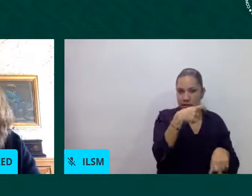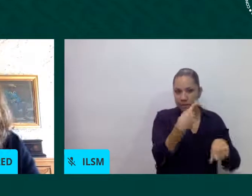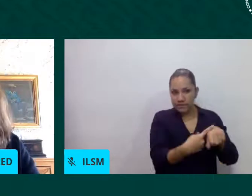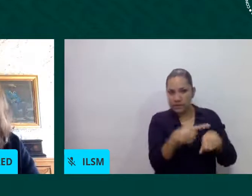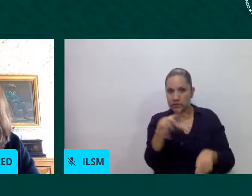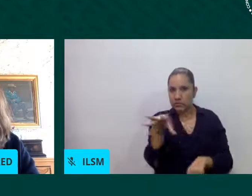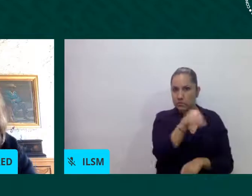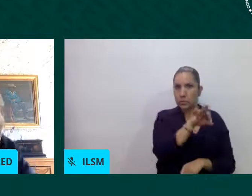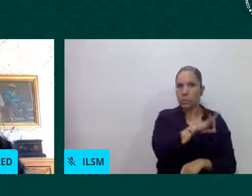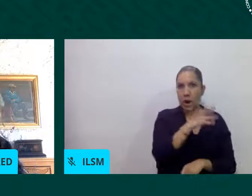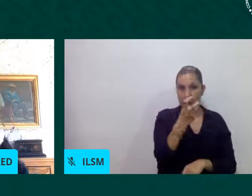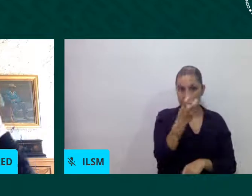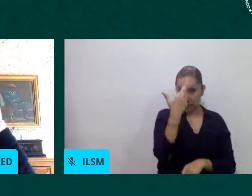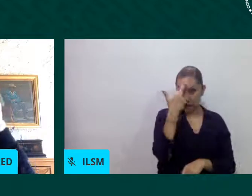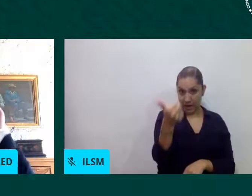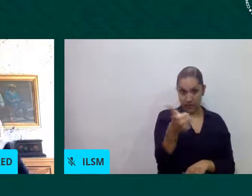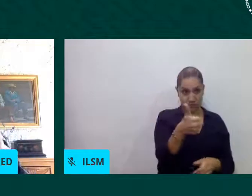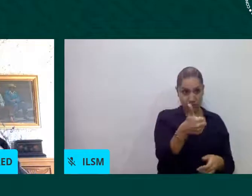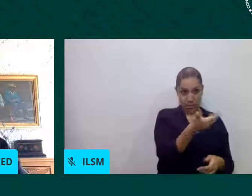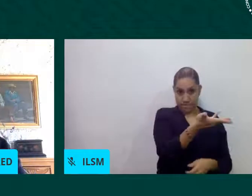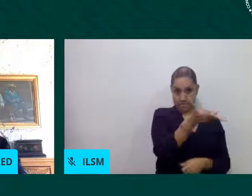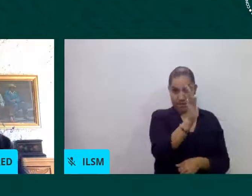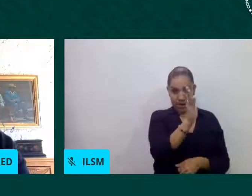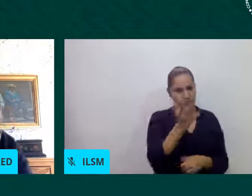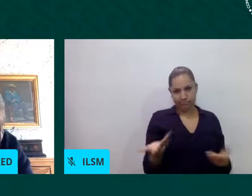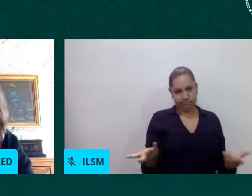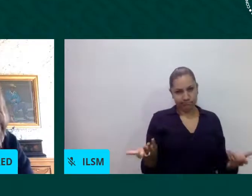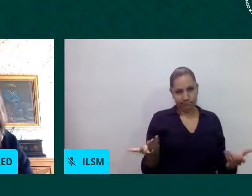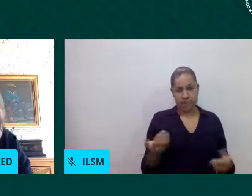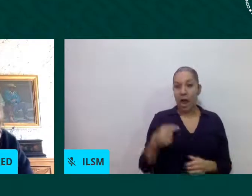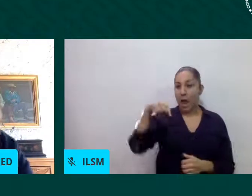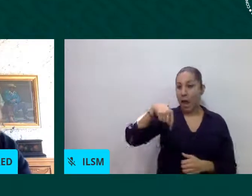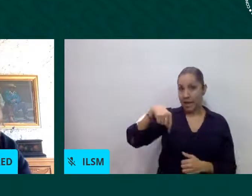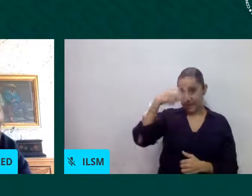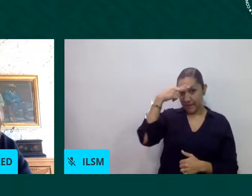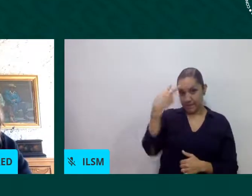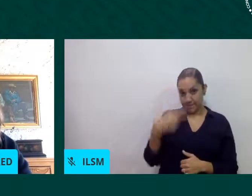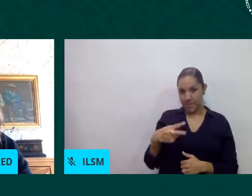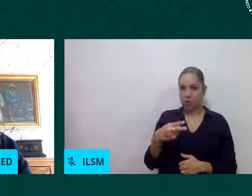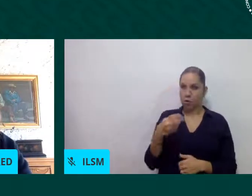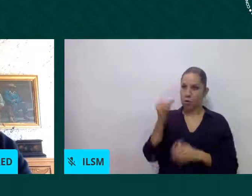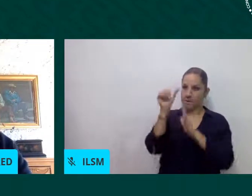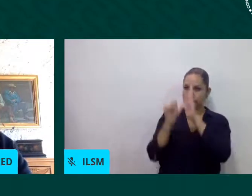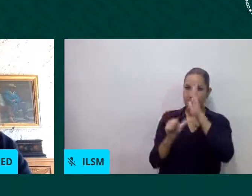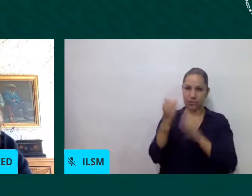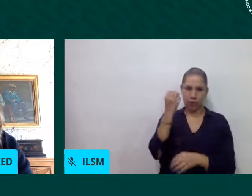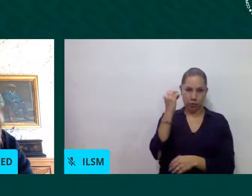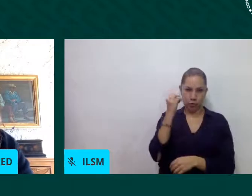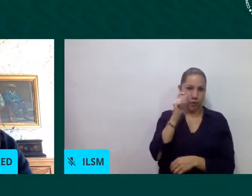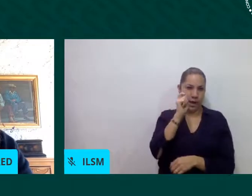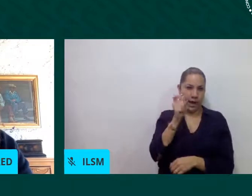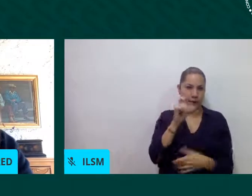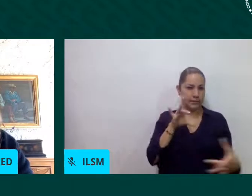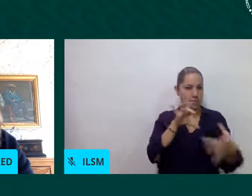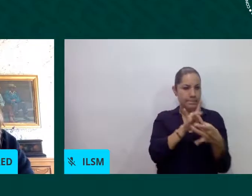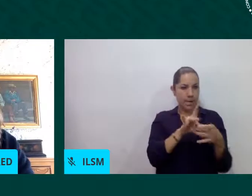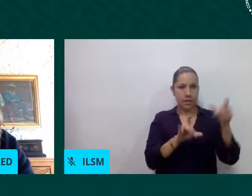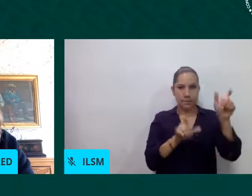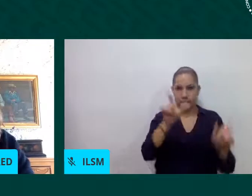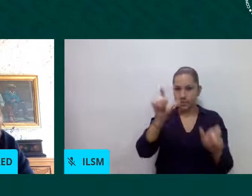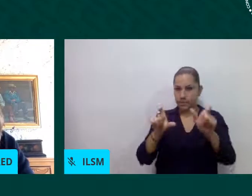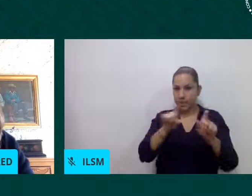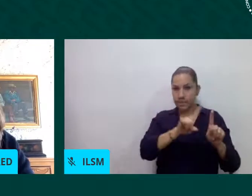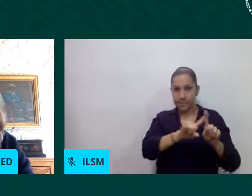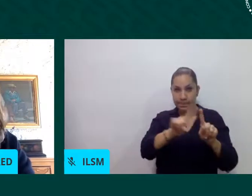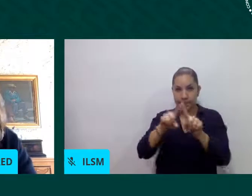México celebramos la diversidad y bueno pues evidentemente los grupos de atención prioritaria están todos presentes en este tipo de campañas se busca